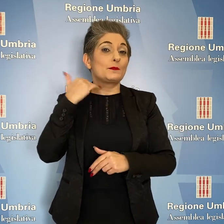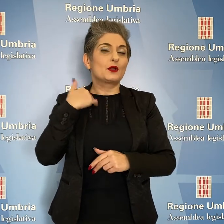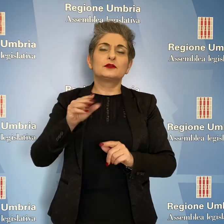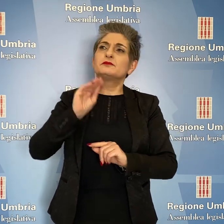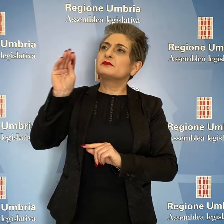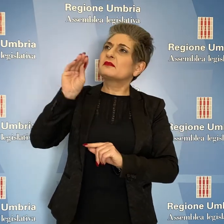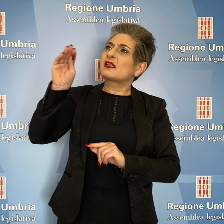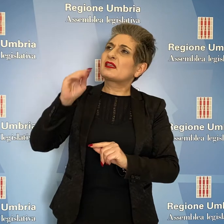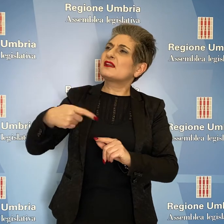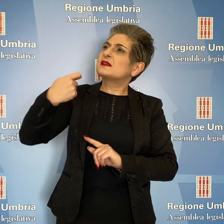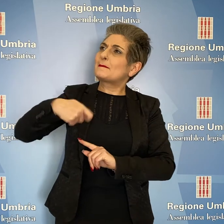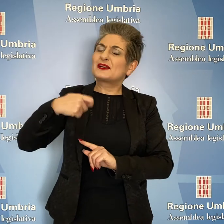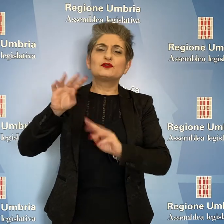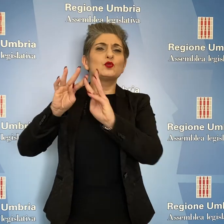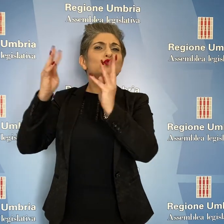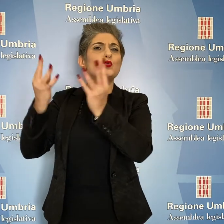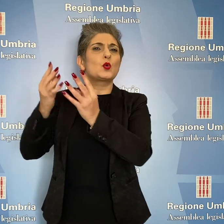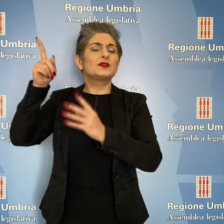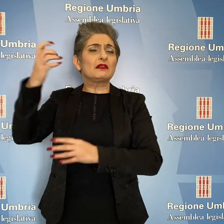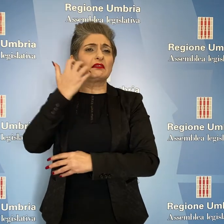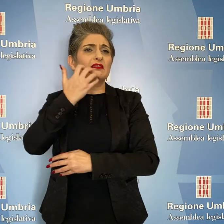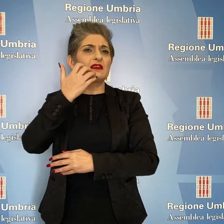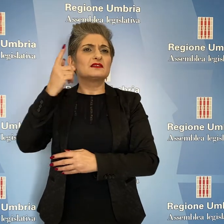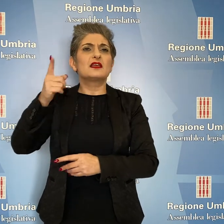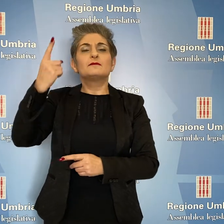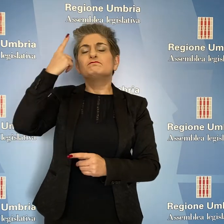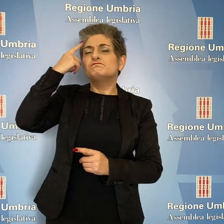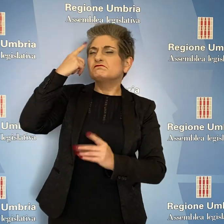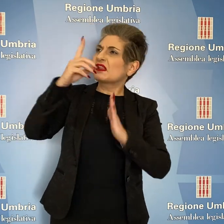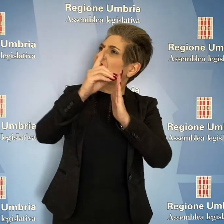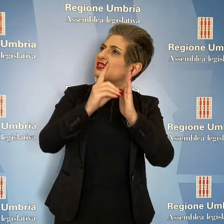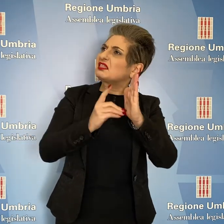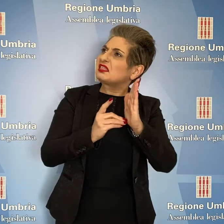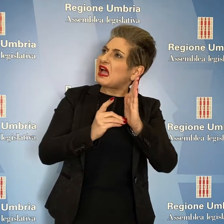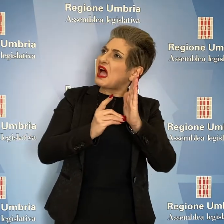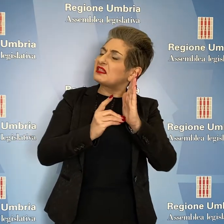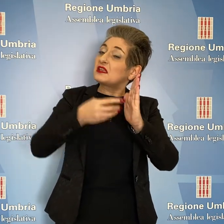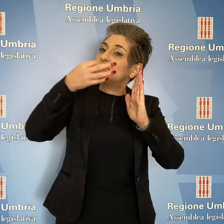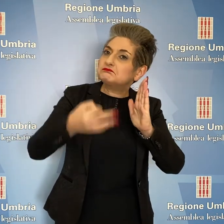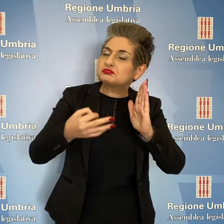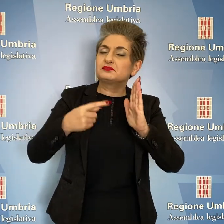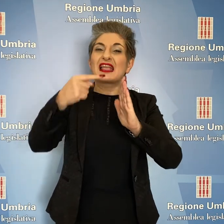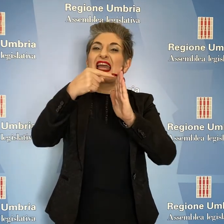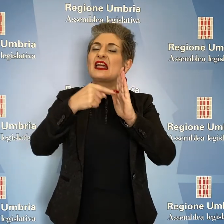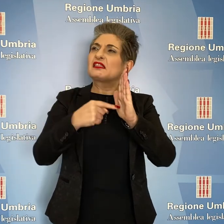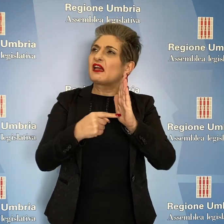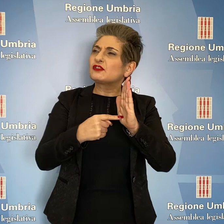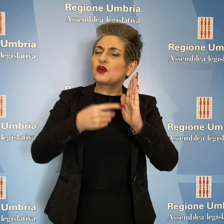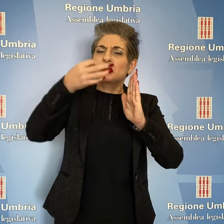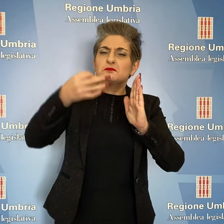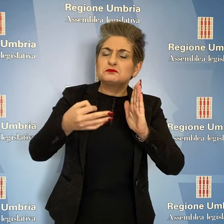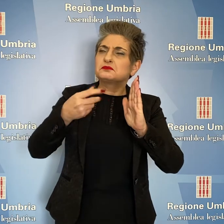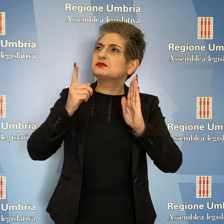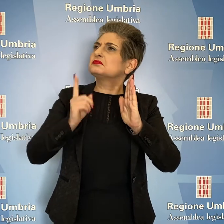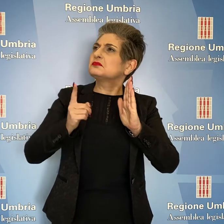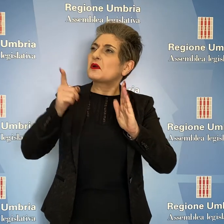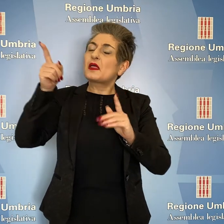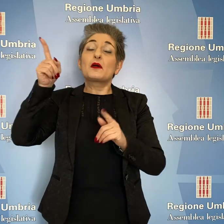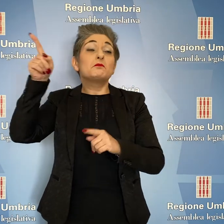alla presidente della giunta regionale, Donatella Tesei, di conoscere quali sono i dati esatti e gli indicatori sulla base dei quali